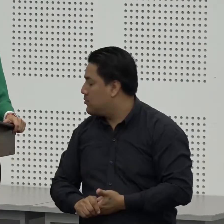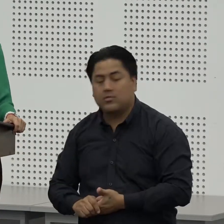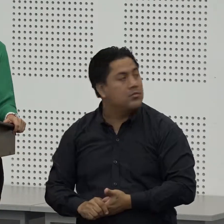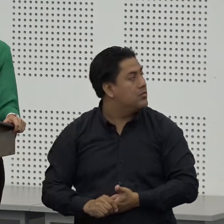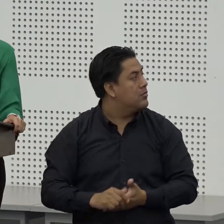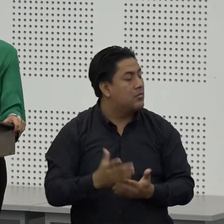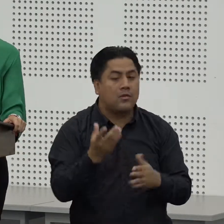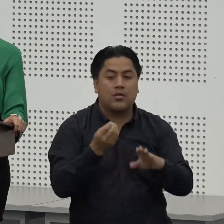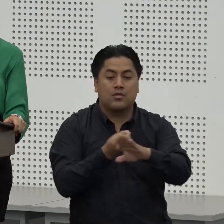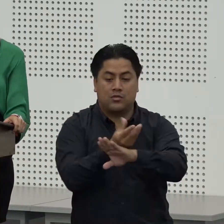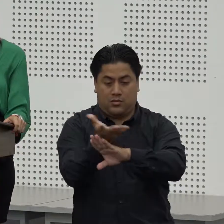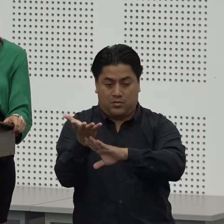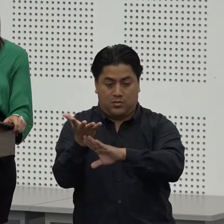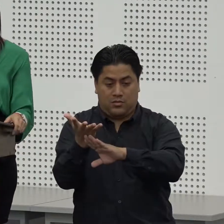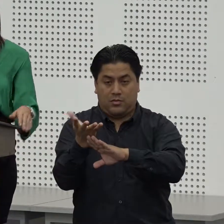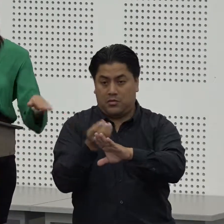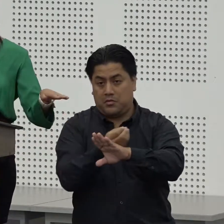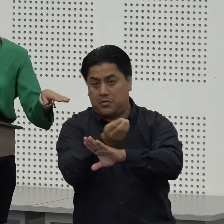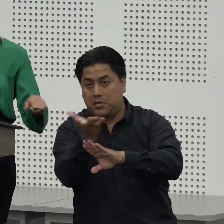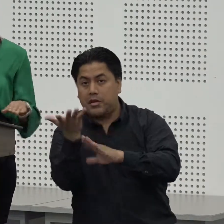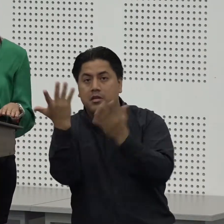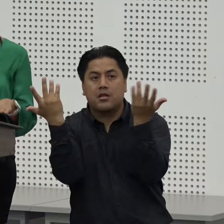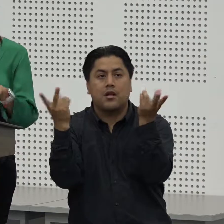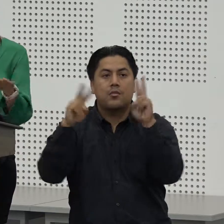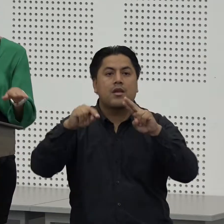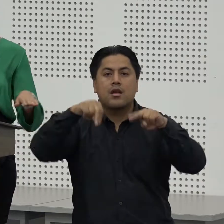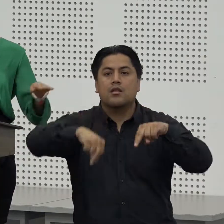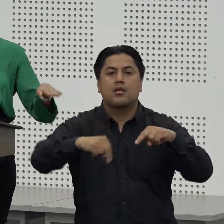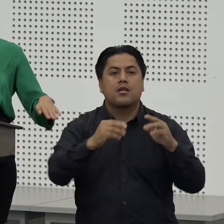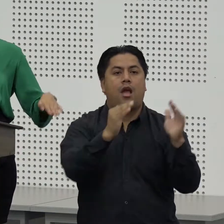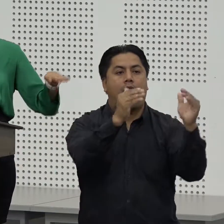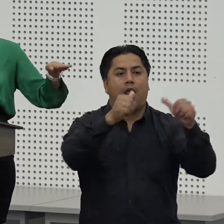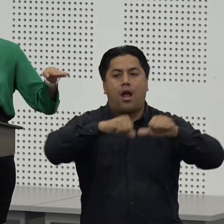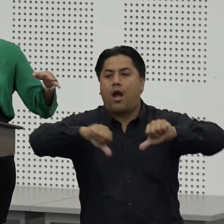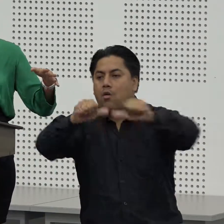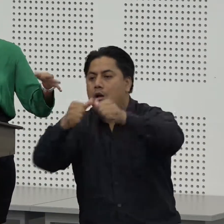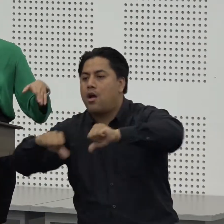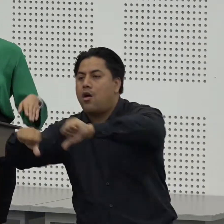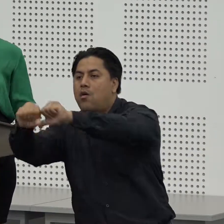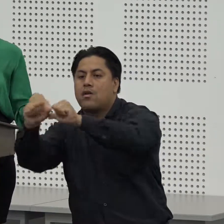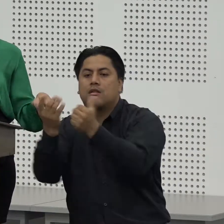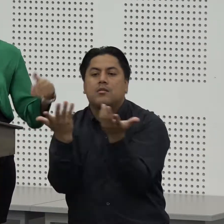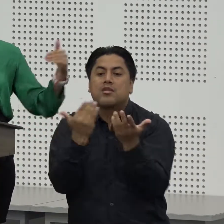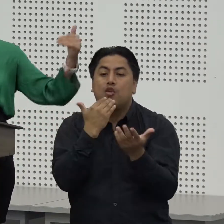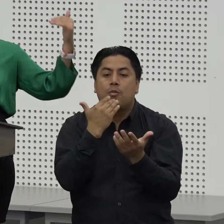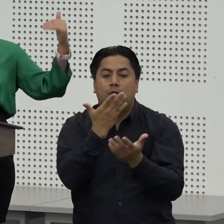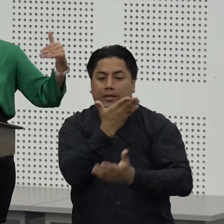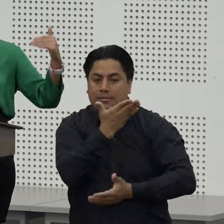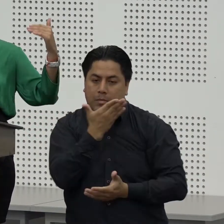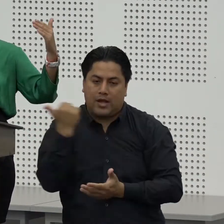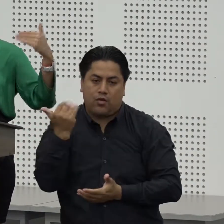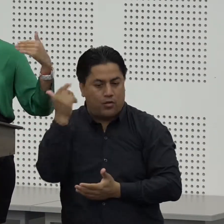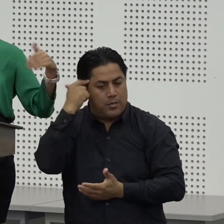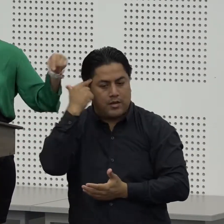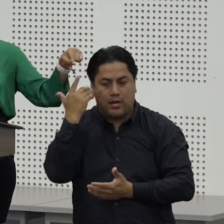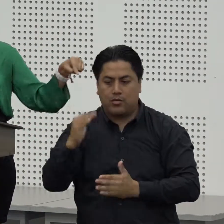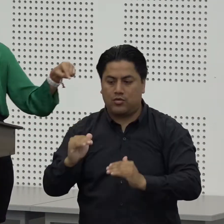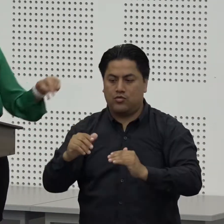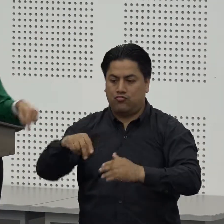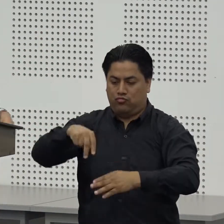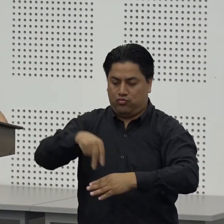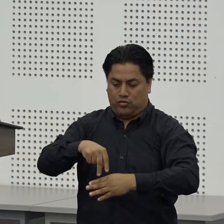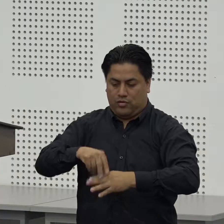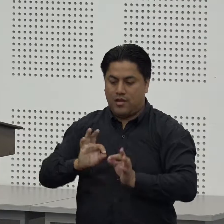las sugerencias que se hacen para la infraestructura como ustedes ven que en las aulas haya una parte más alta de pronto una grada desde donde se pueda ver